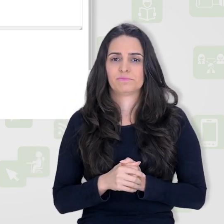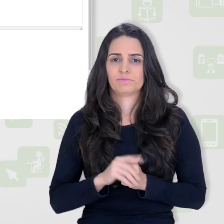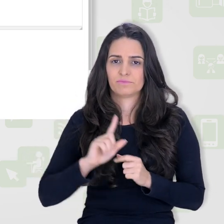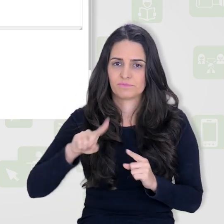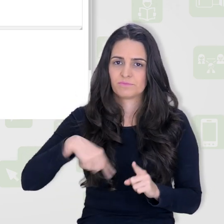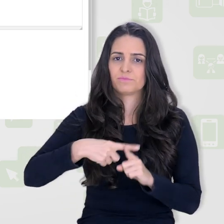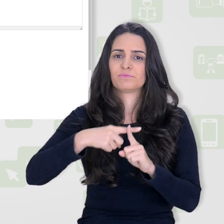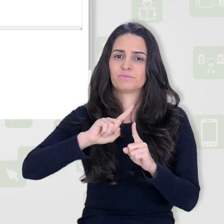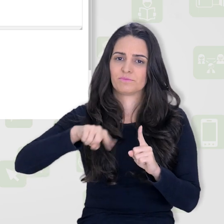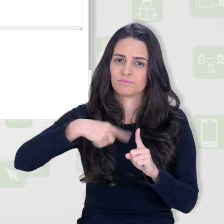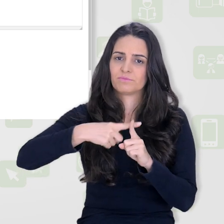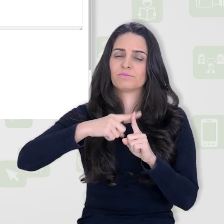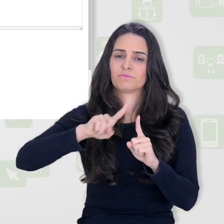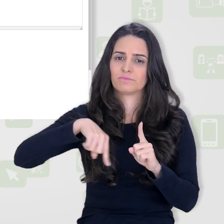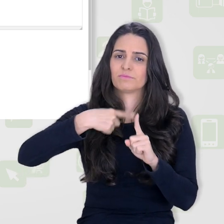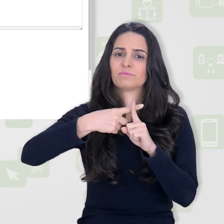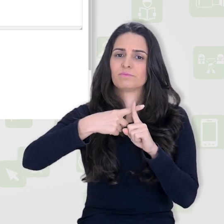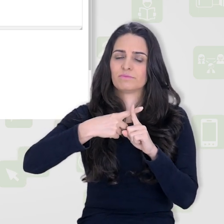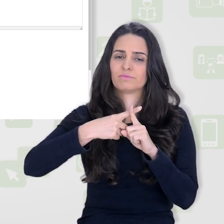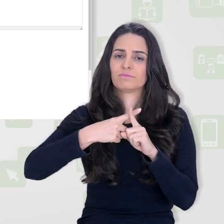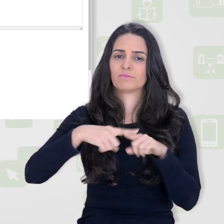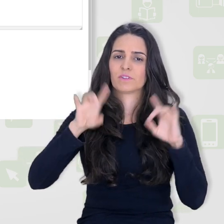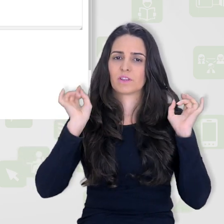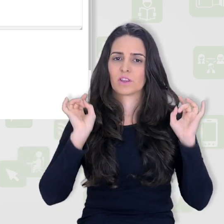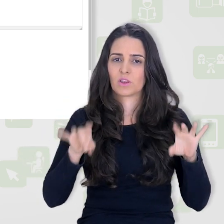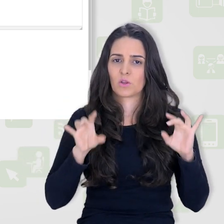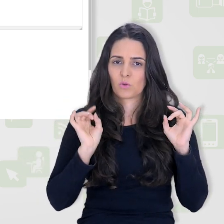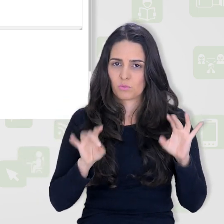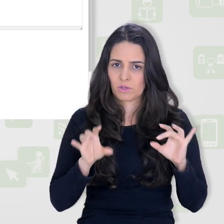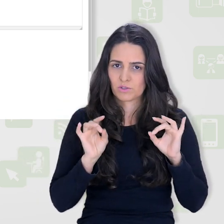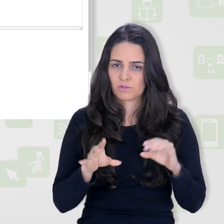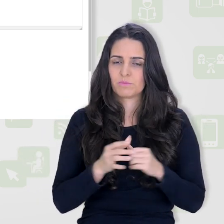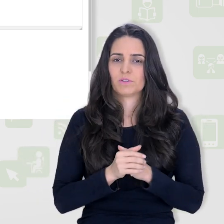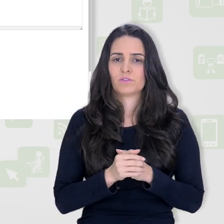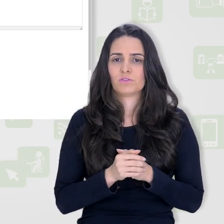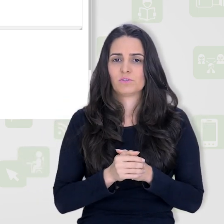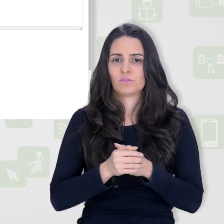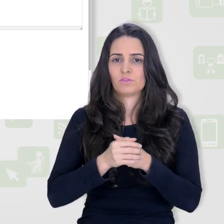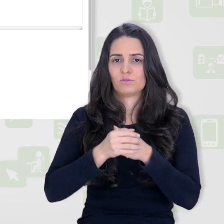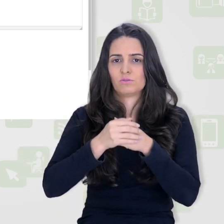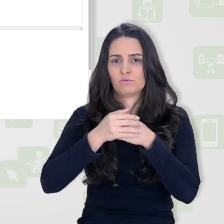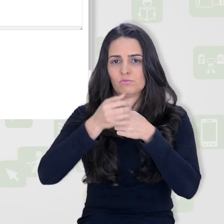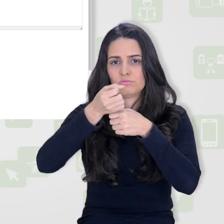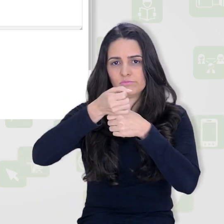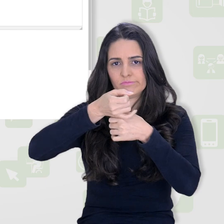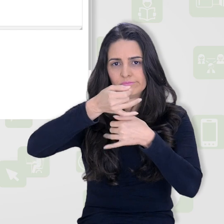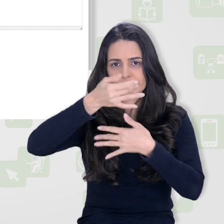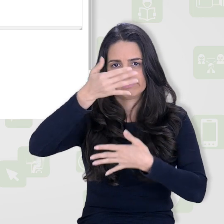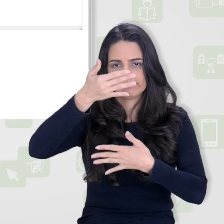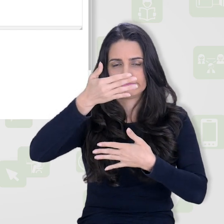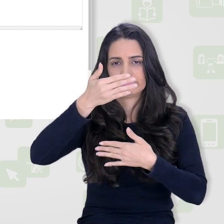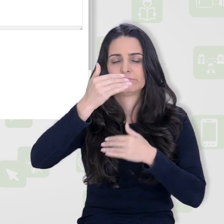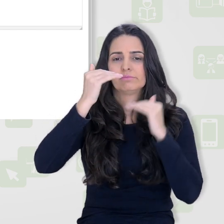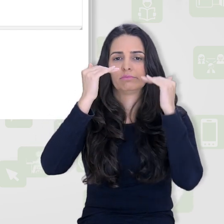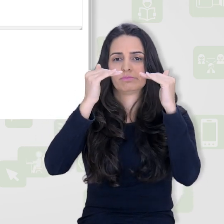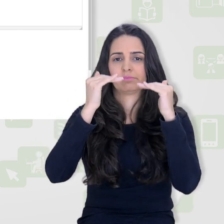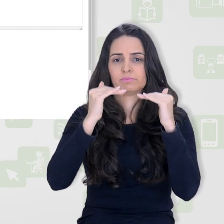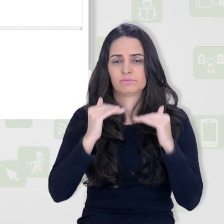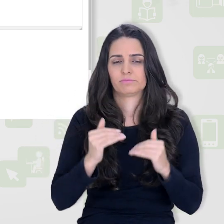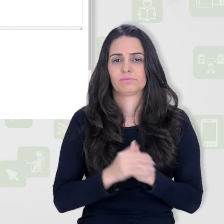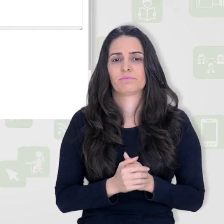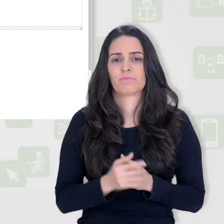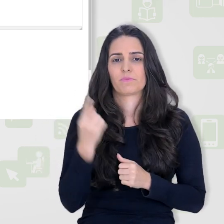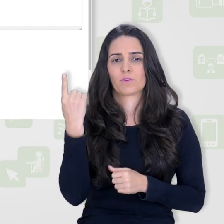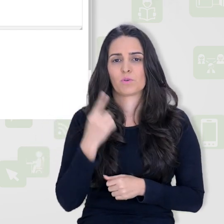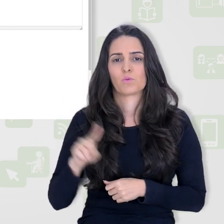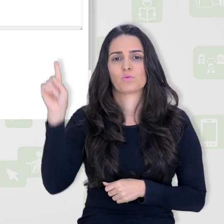então, ir adicionando e ele vai automaticamente ficando aqui um abaixo do outro. E depois,